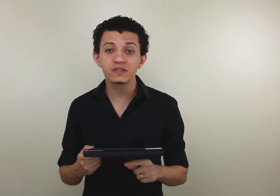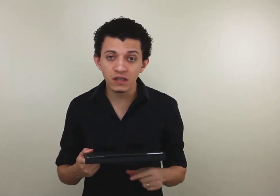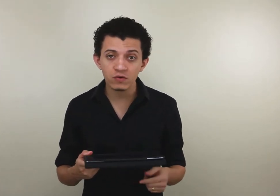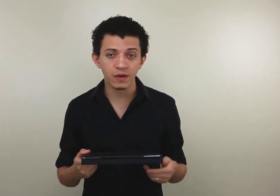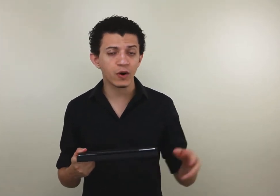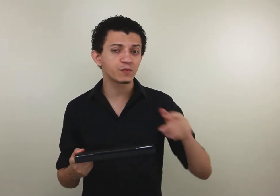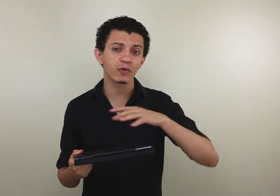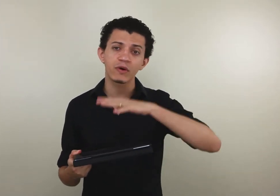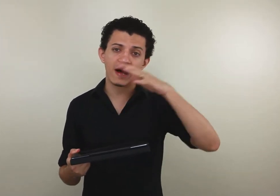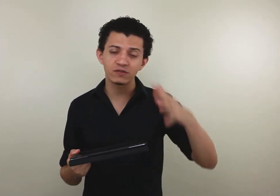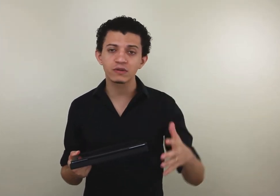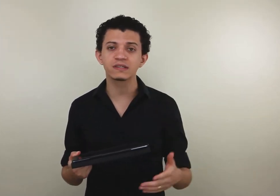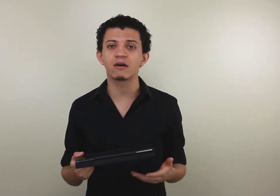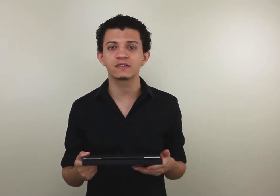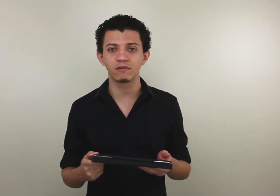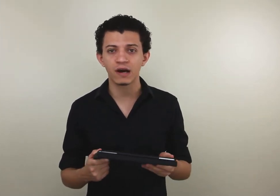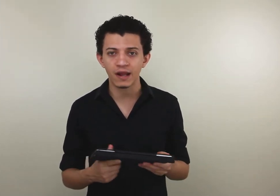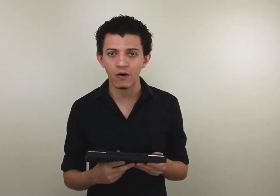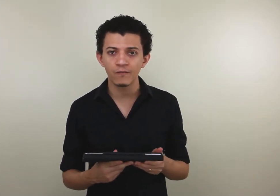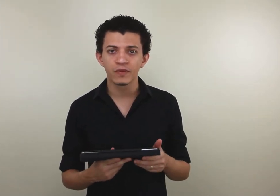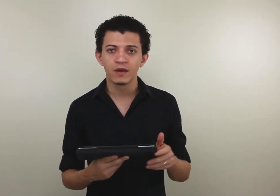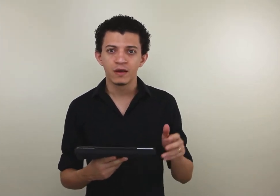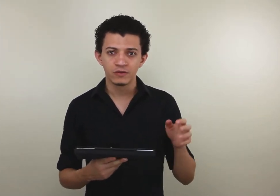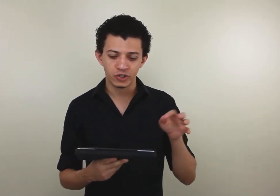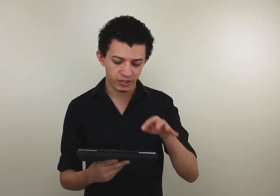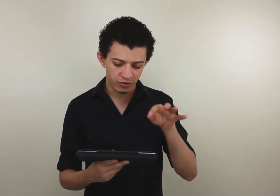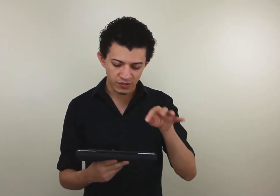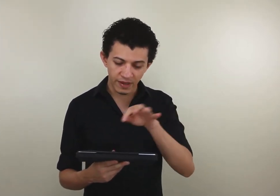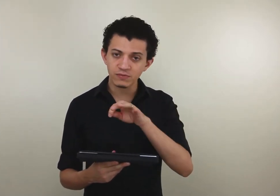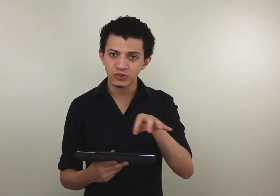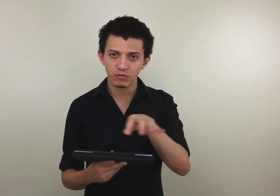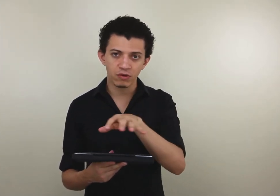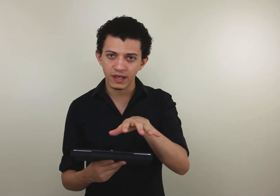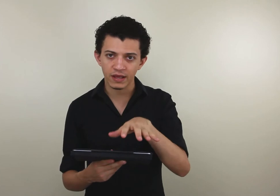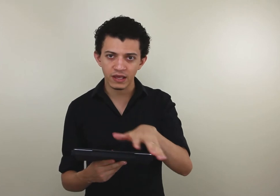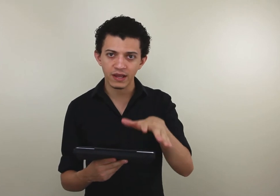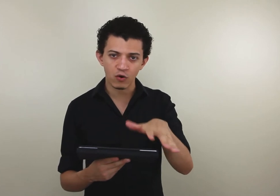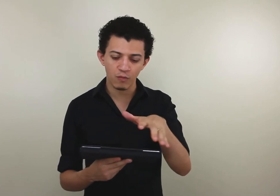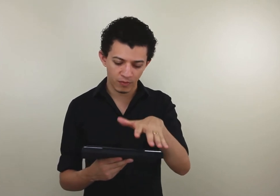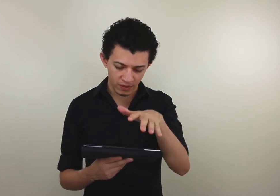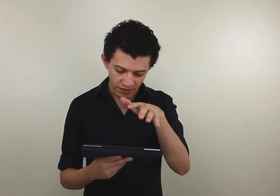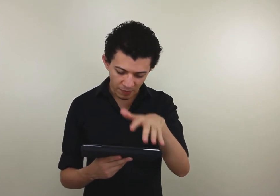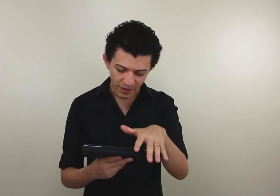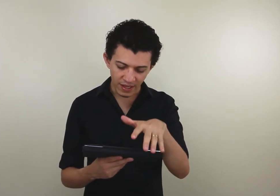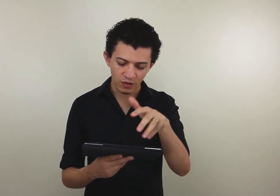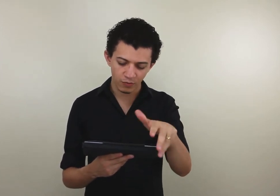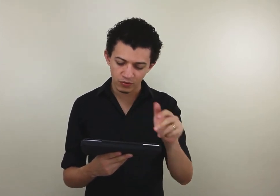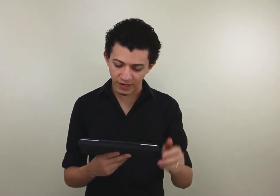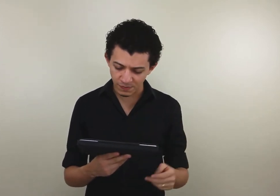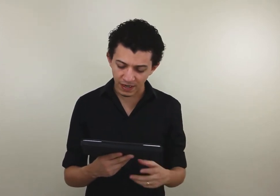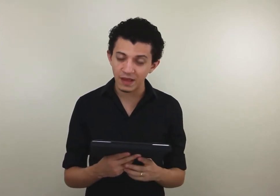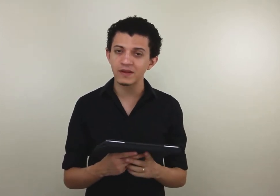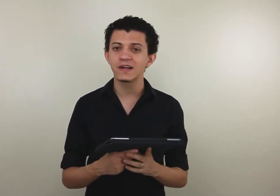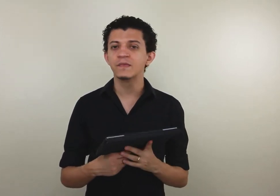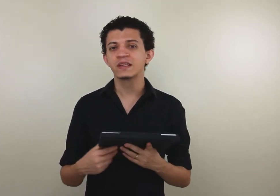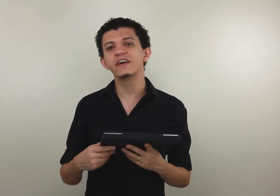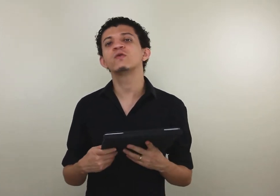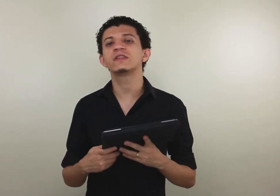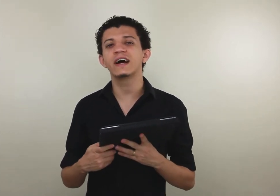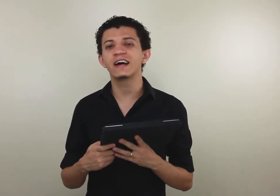5. Você pode procurar as outras aulas aí no canal, digitando esse mesmo título que tem aqui, Como Interpretar do Português para Libras. Você vai encontrar aí